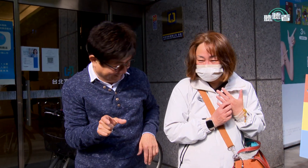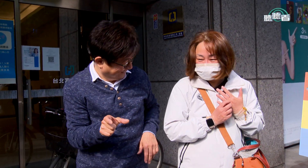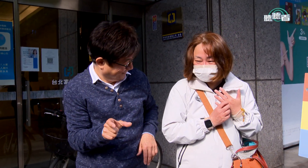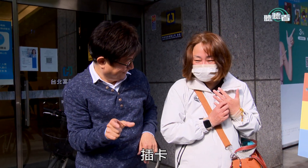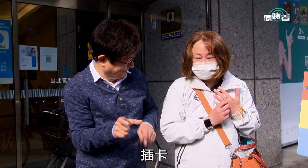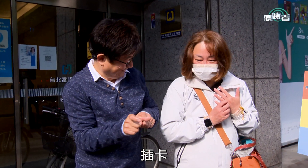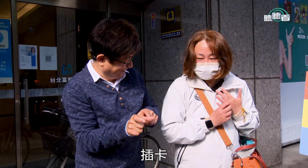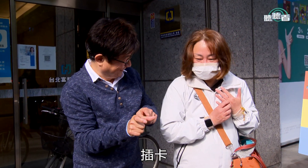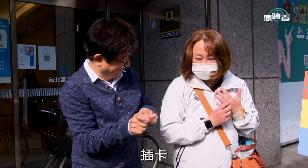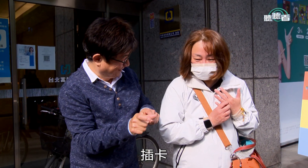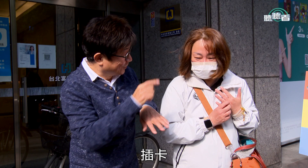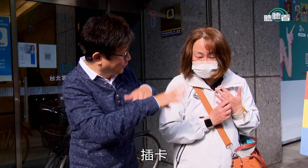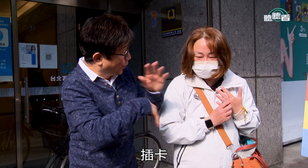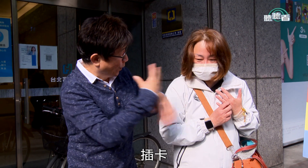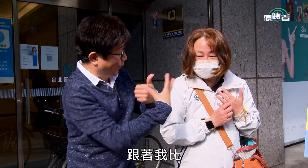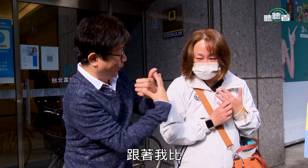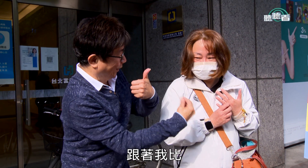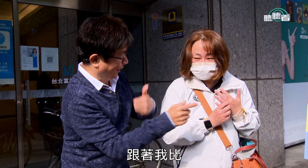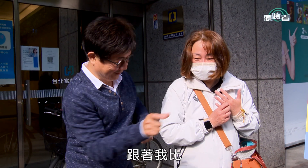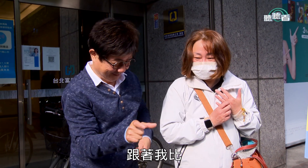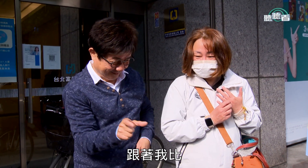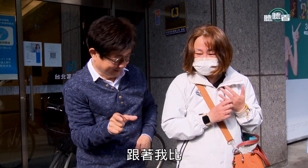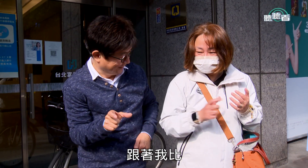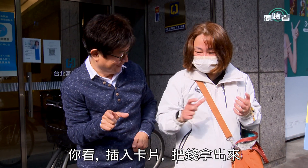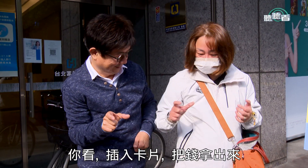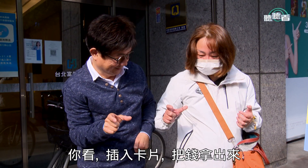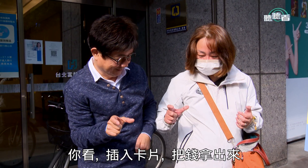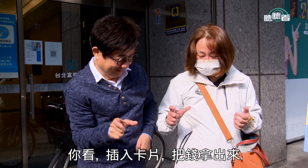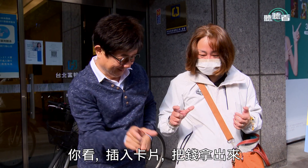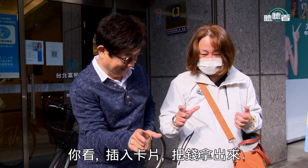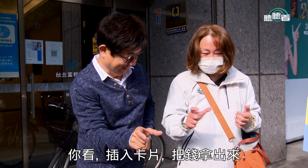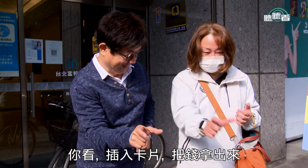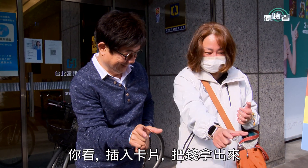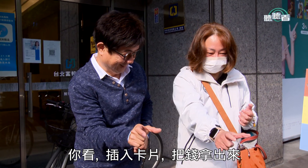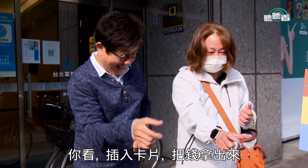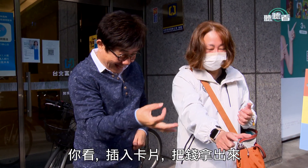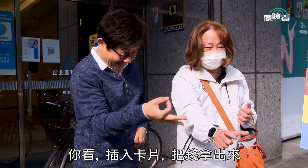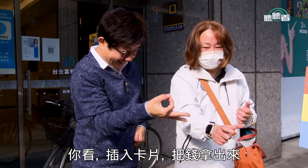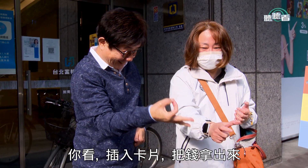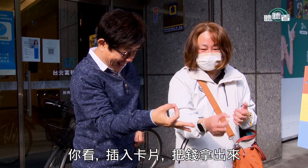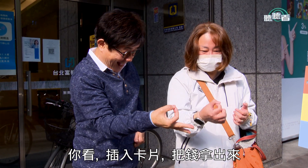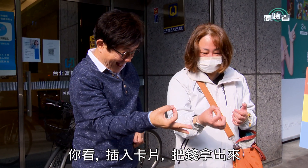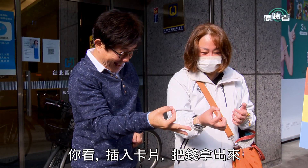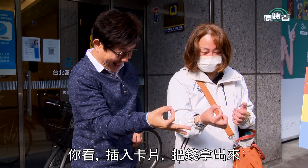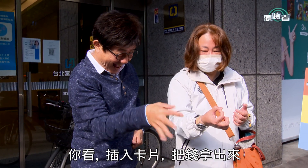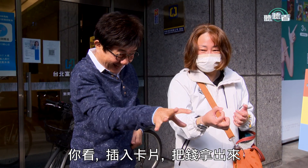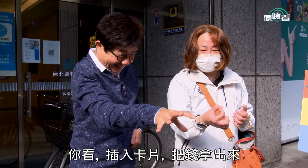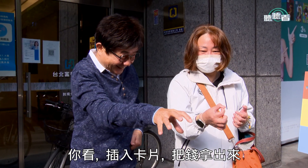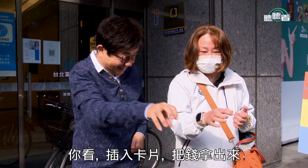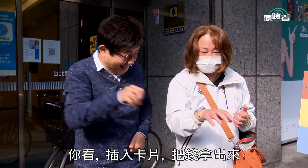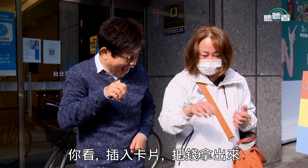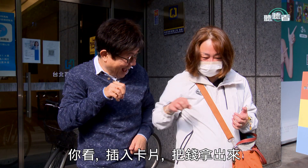插卡来 跟着我比啊你看 插入卡片把钱拿出来